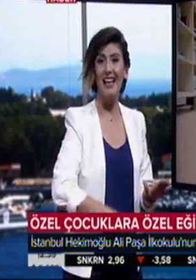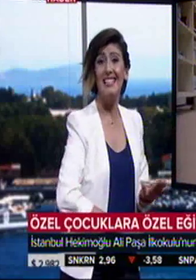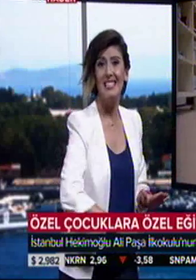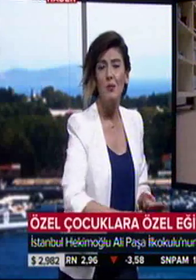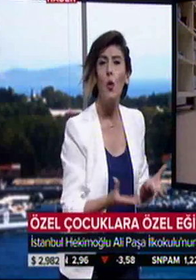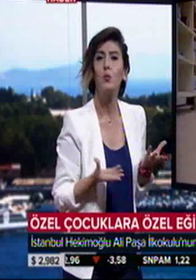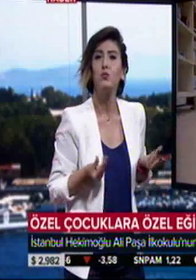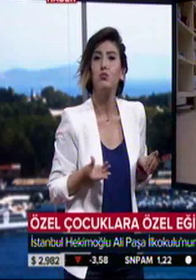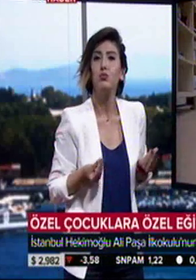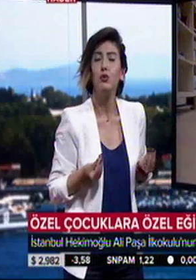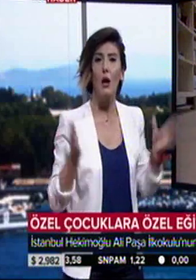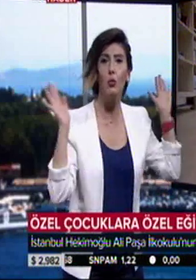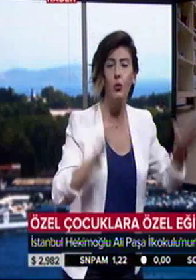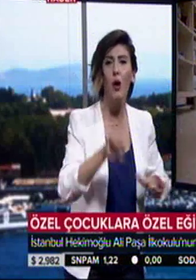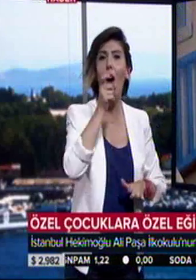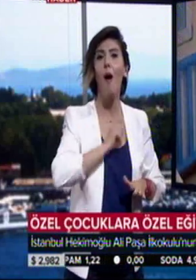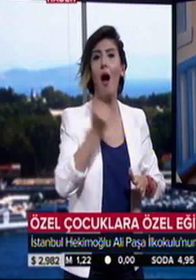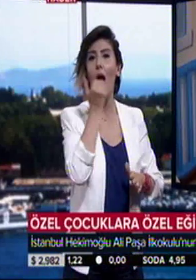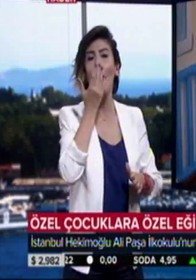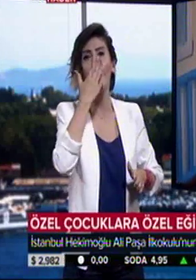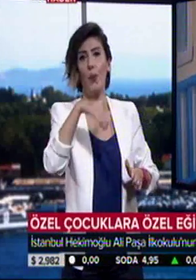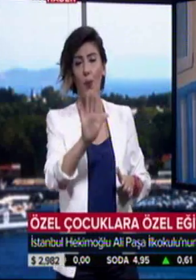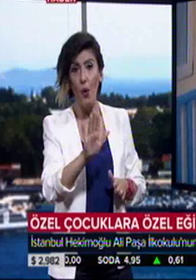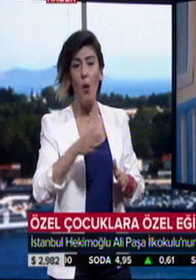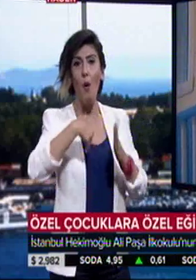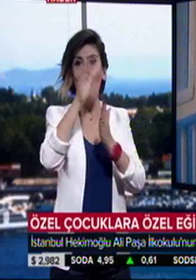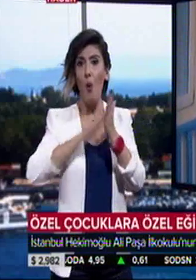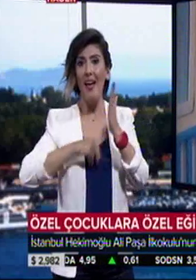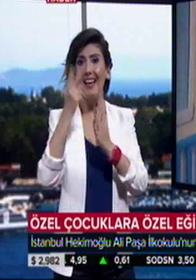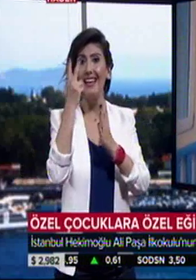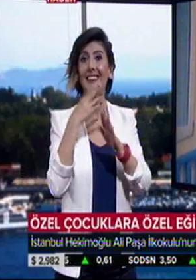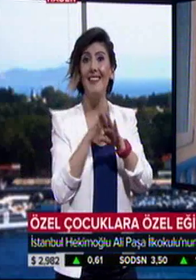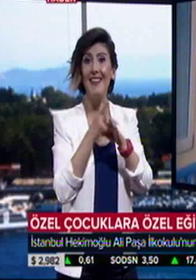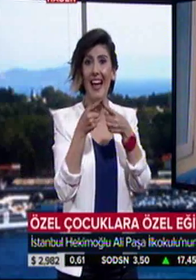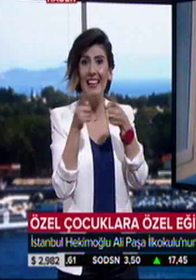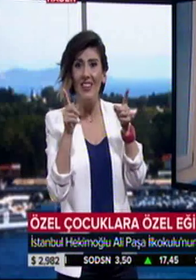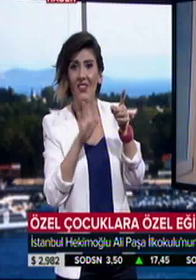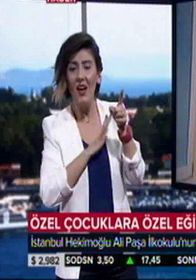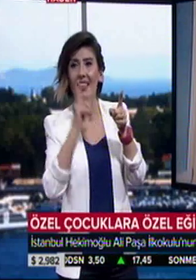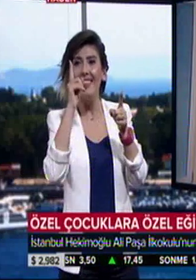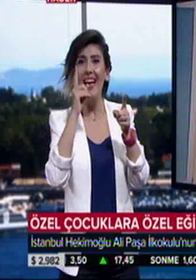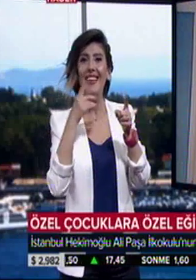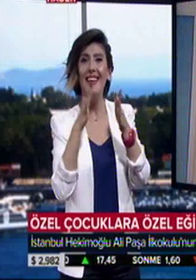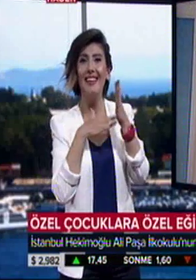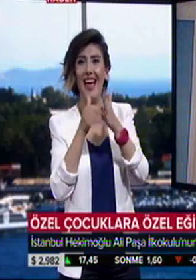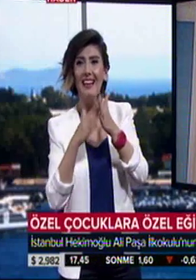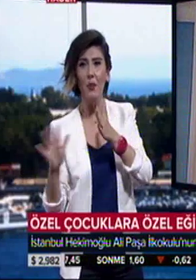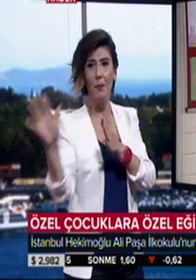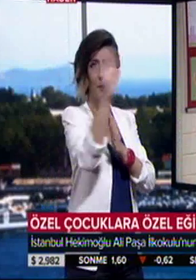yumuşak bir hale getirildi. Boyası iki renkti tek renge çevrilerek biraz daha sadeleştirildi. Işıklar